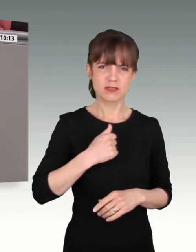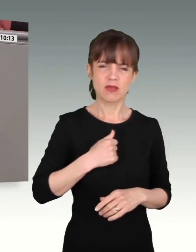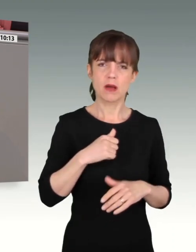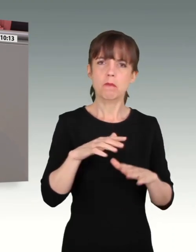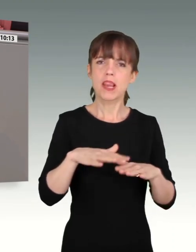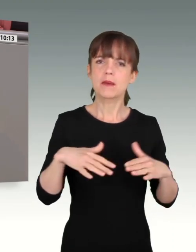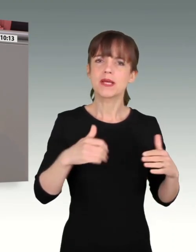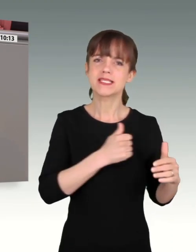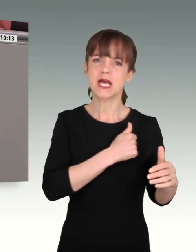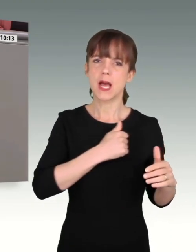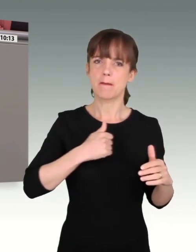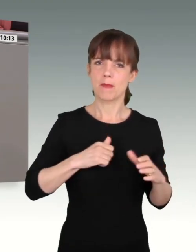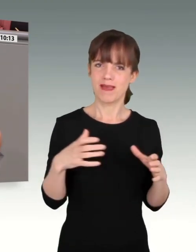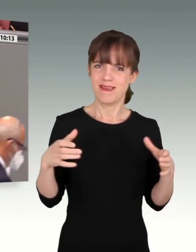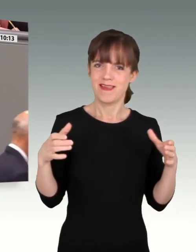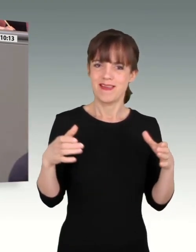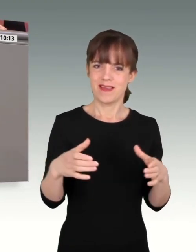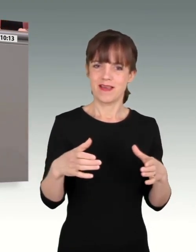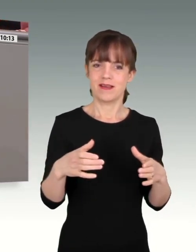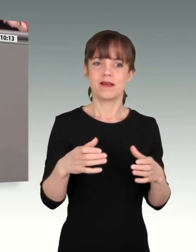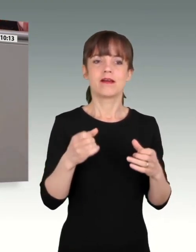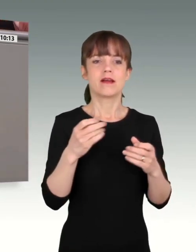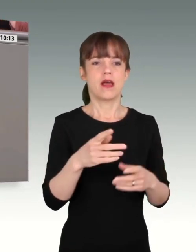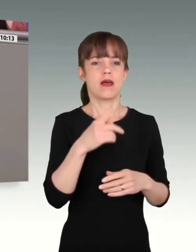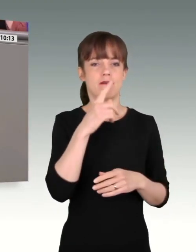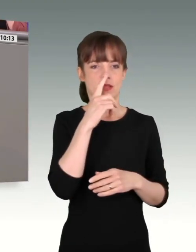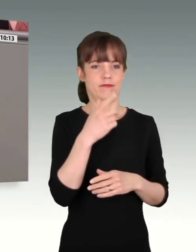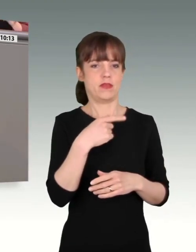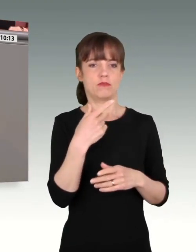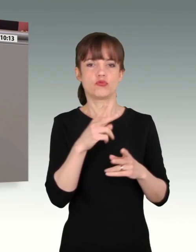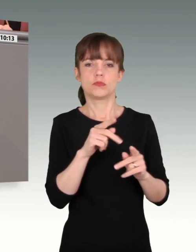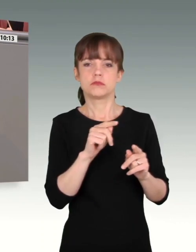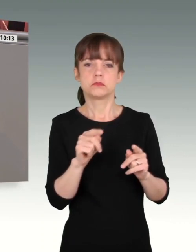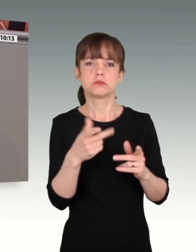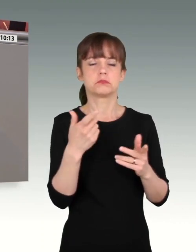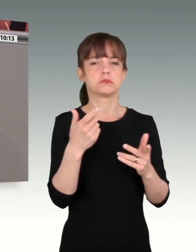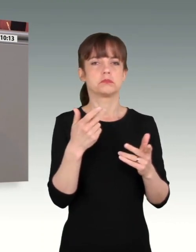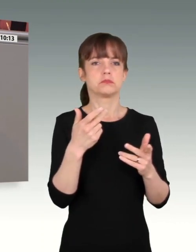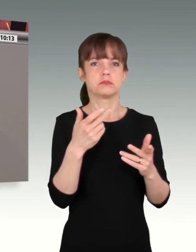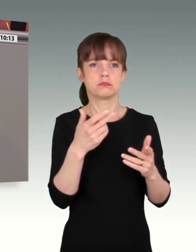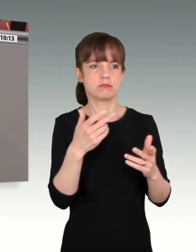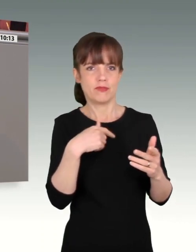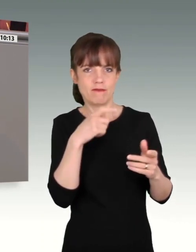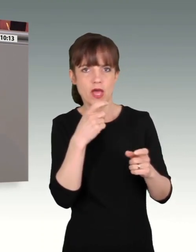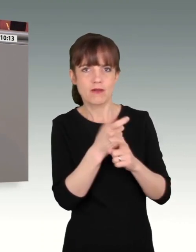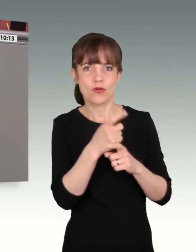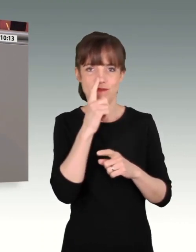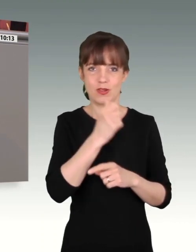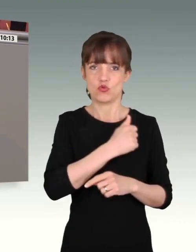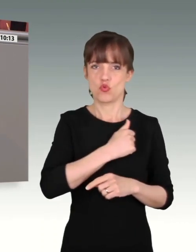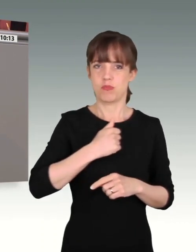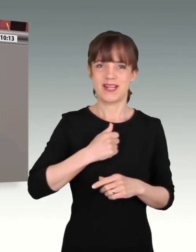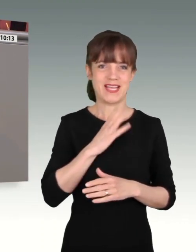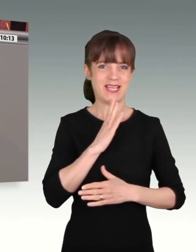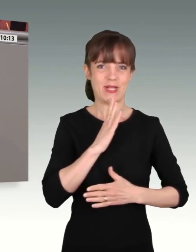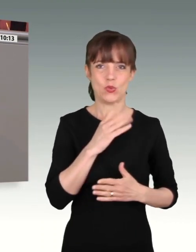Und auch wenn wir Einsätze wie in Ruckla nicht mandatieren, wir sind doch verantwortlich, wenn die Truppe unzureichend ausgestattet ist. Wenn der